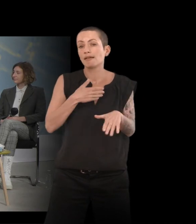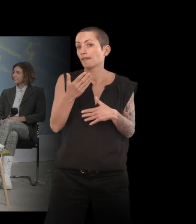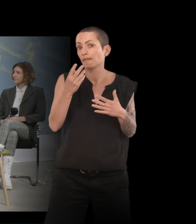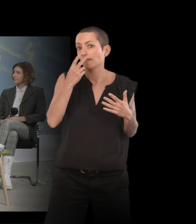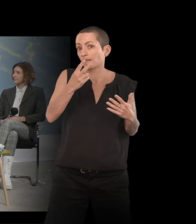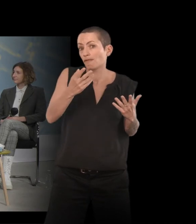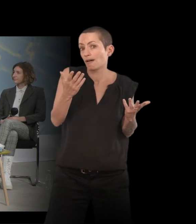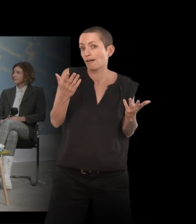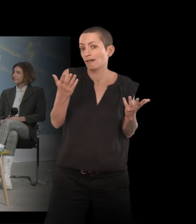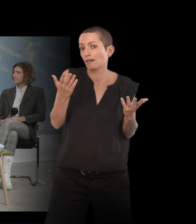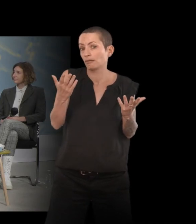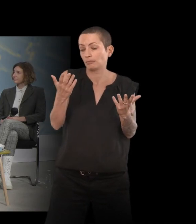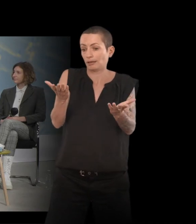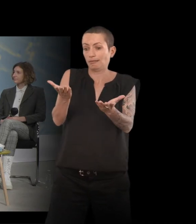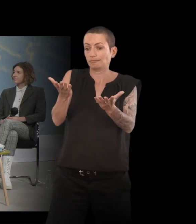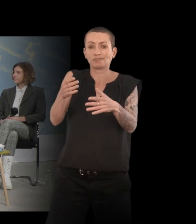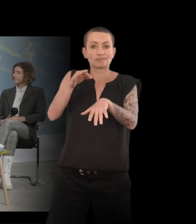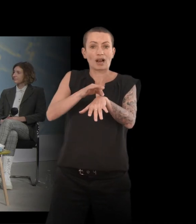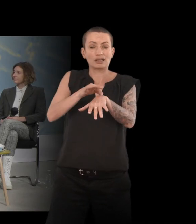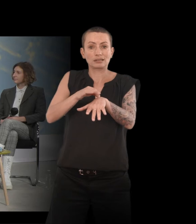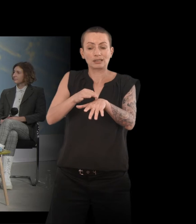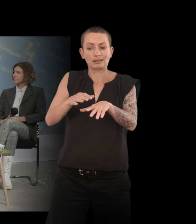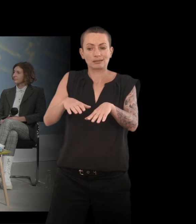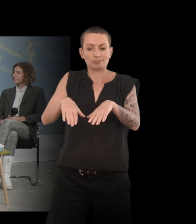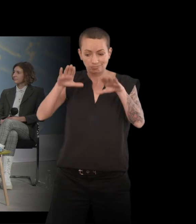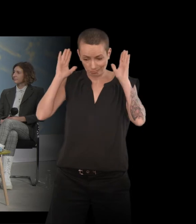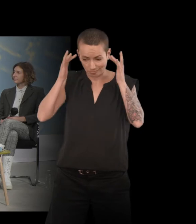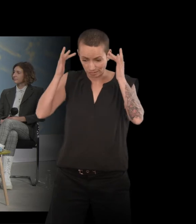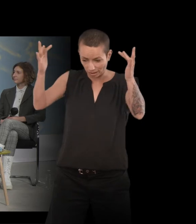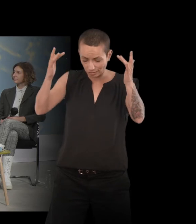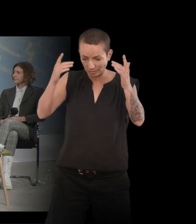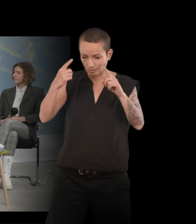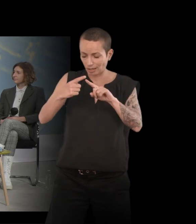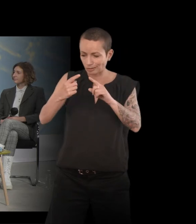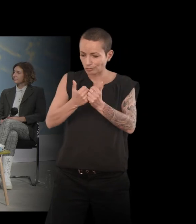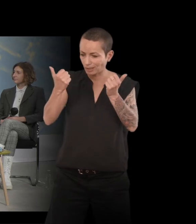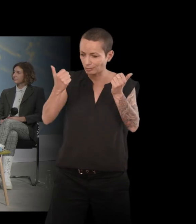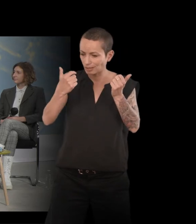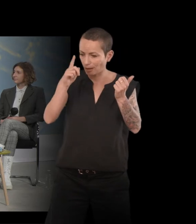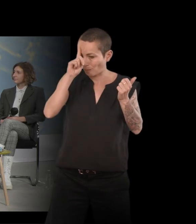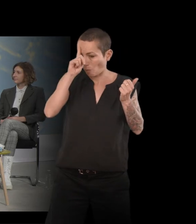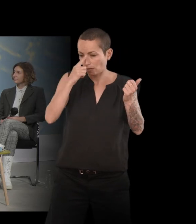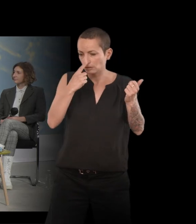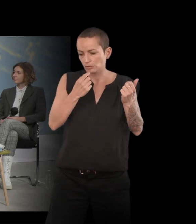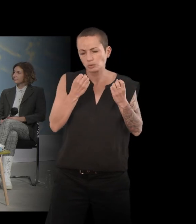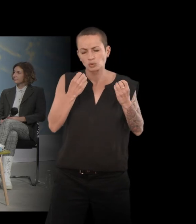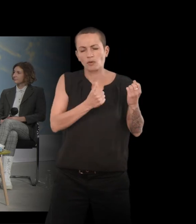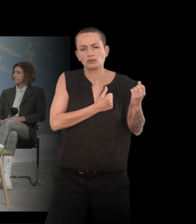dans cette expérience de la maladie, il quelque chose d'assez paradoxal, d'être à la fois très seul, je crois, et très